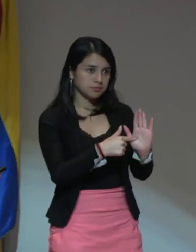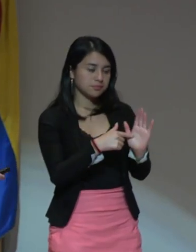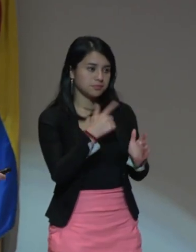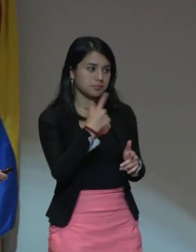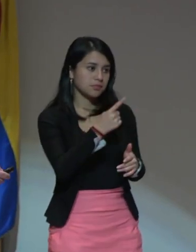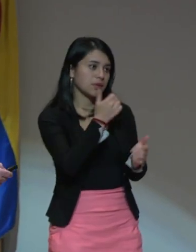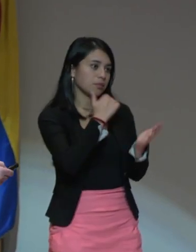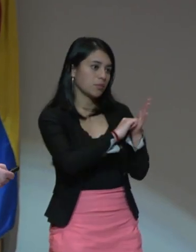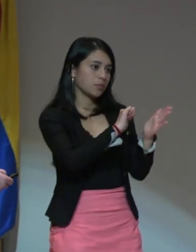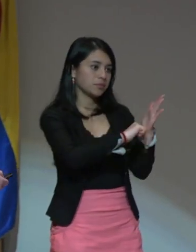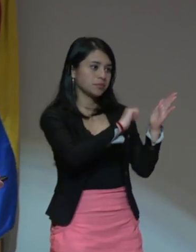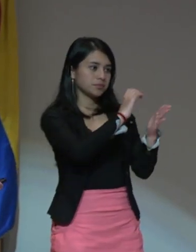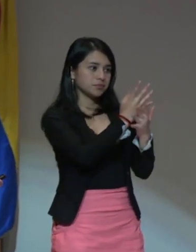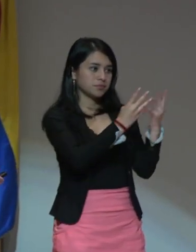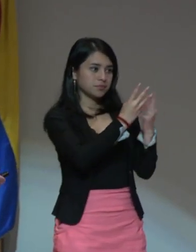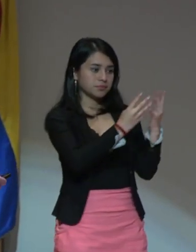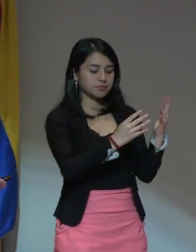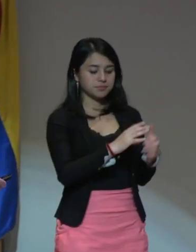en matemática.